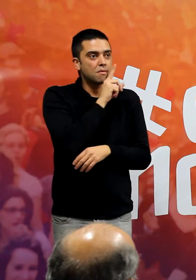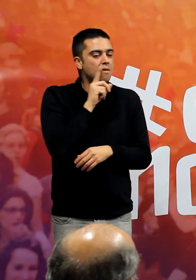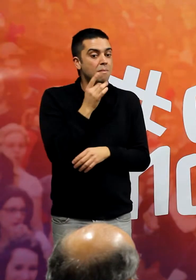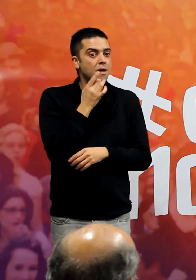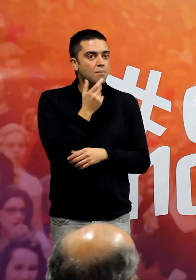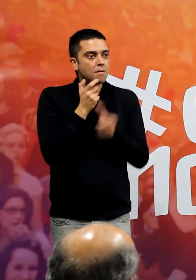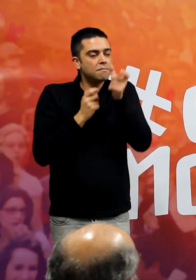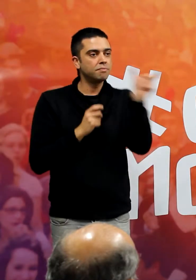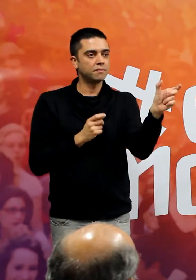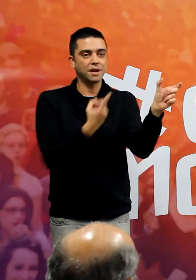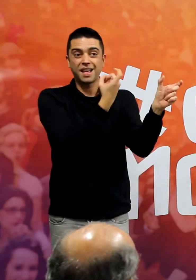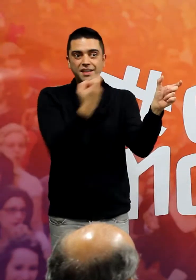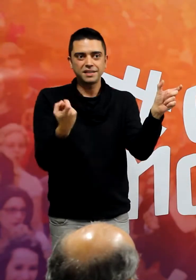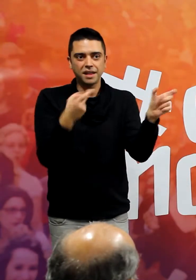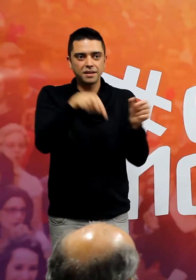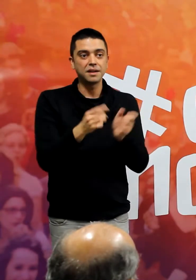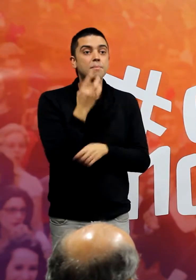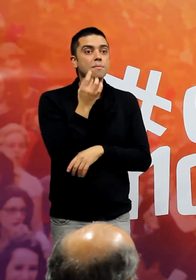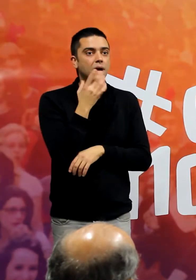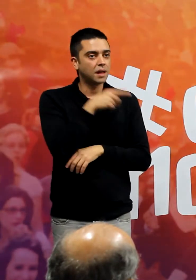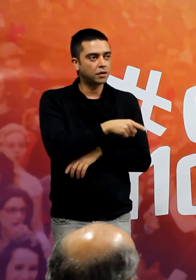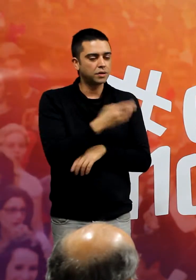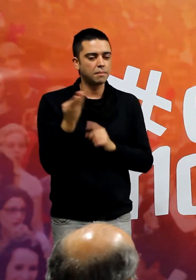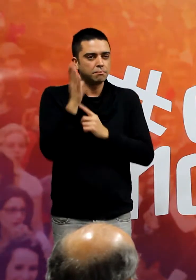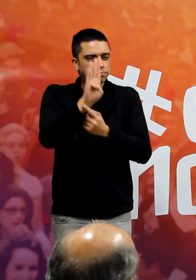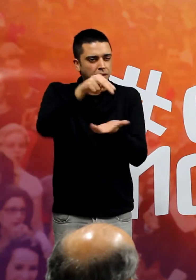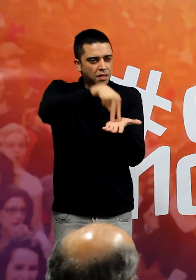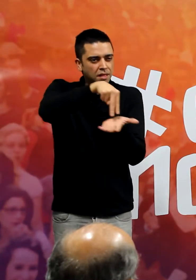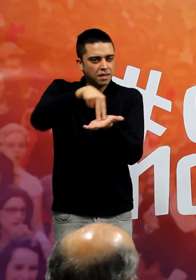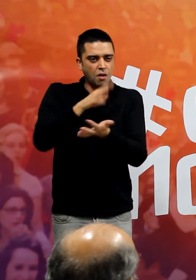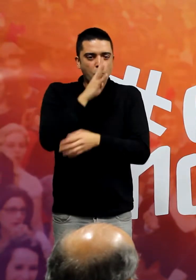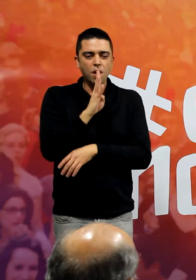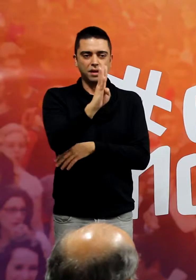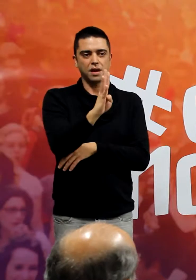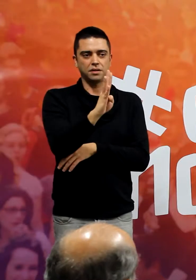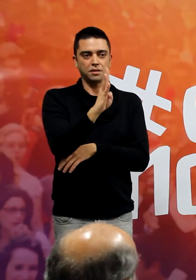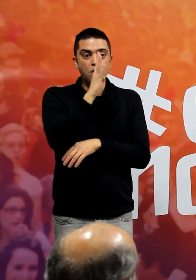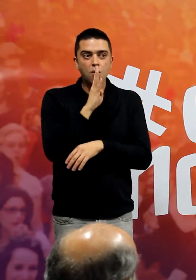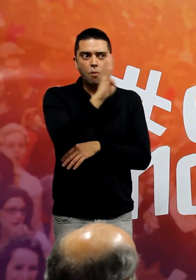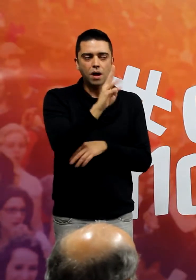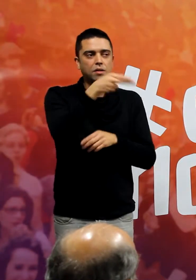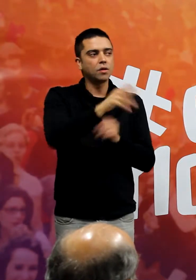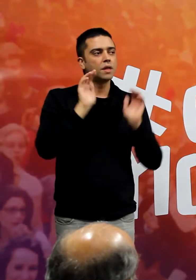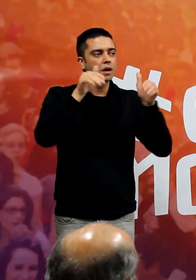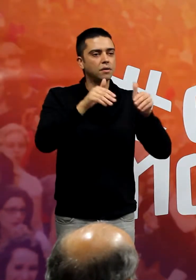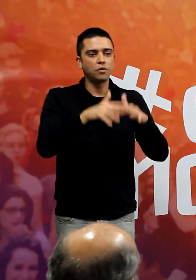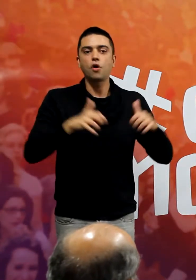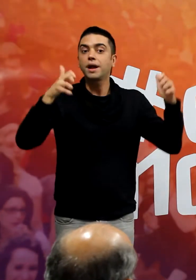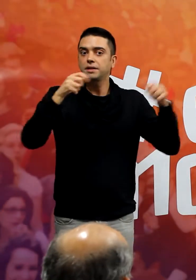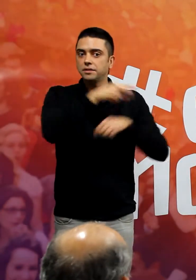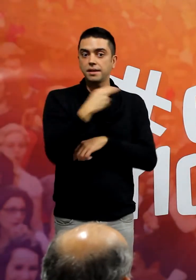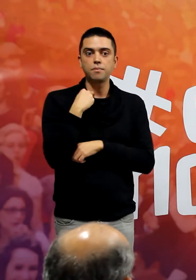i les seues necessitats hagin estat presents durant quatre anys de la legislatura al Congrés dels Diputats. Moltes gràcies.